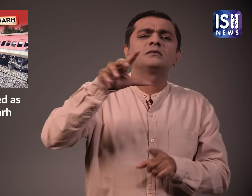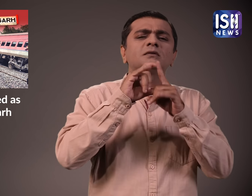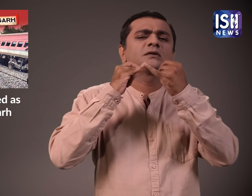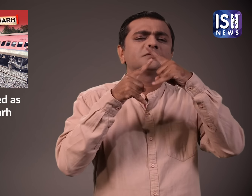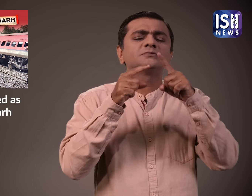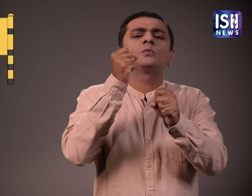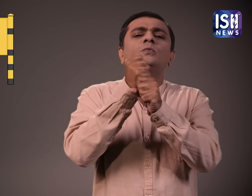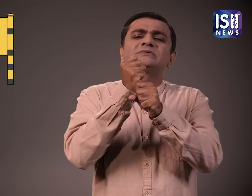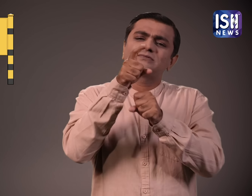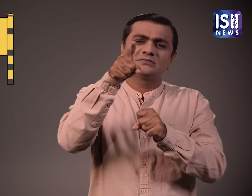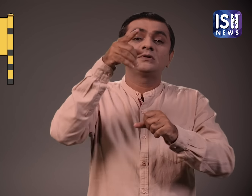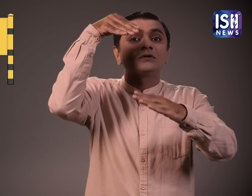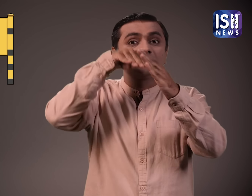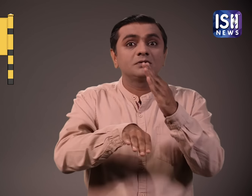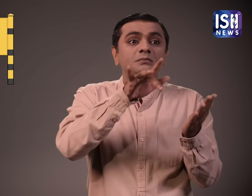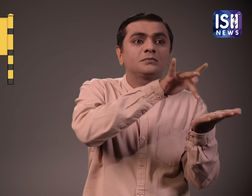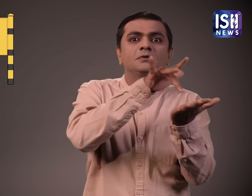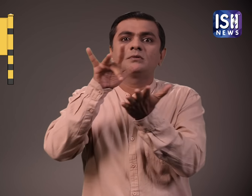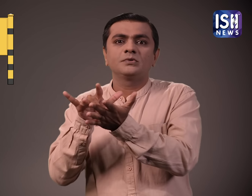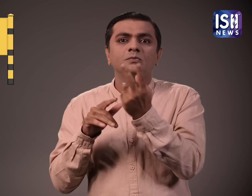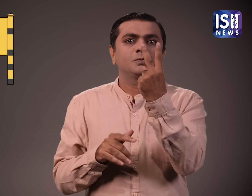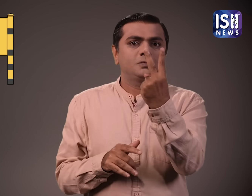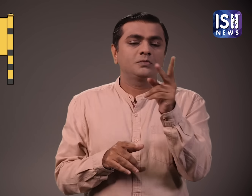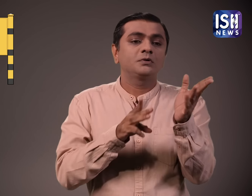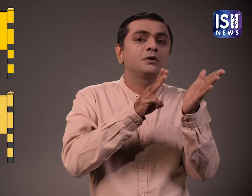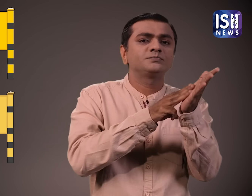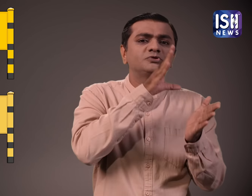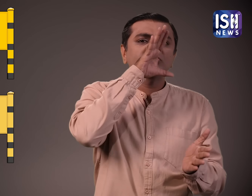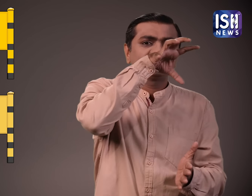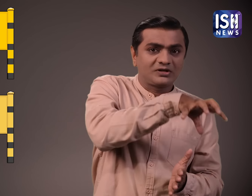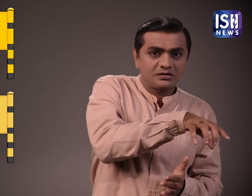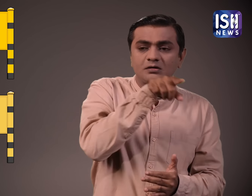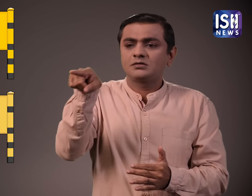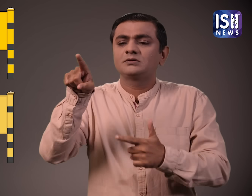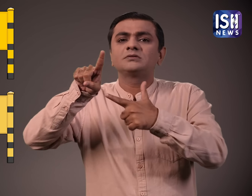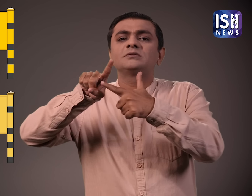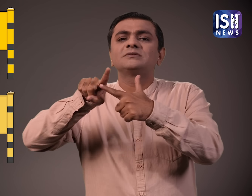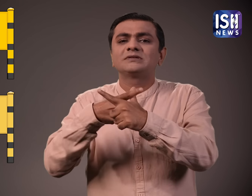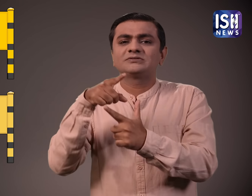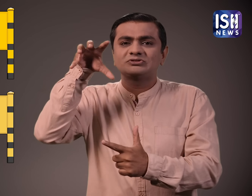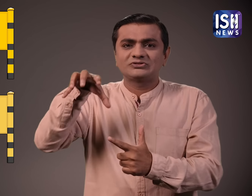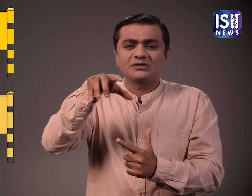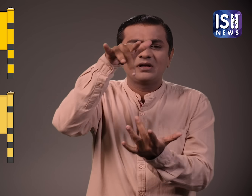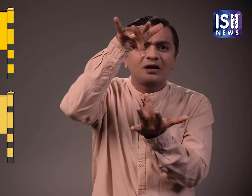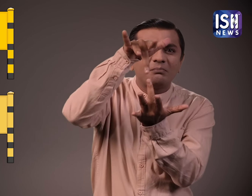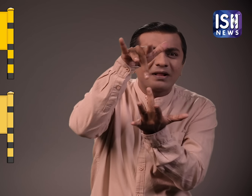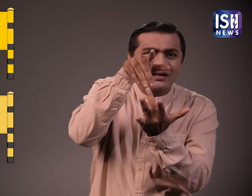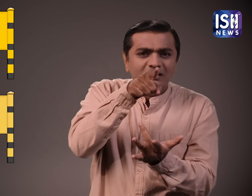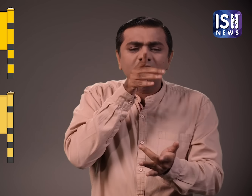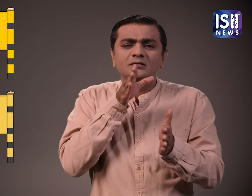गुंडा जिले में दो रेलवे स्टेशनों मोति गंज और जिलाही रेलवे स्टेशन के पीच में थी दो